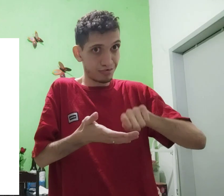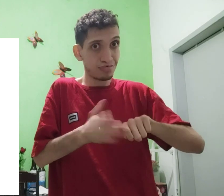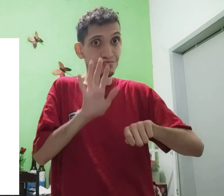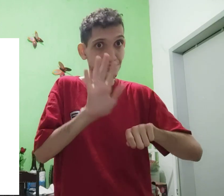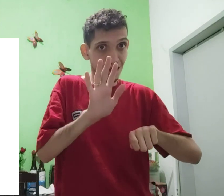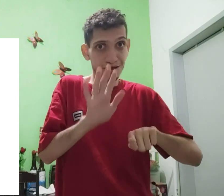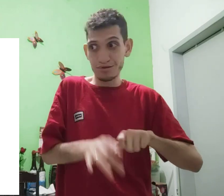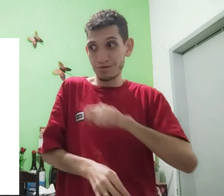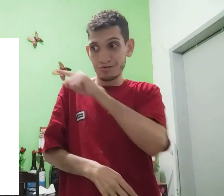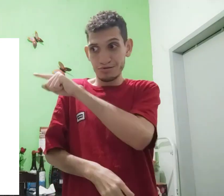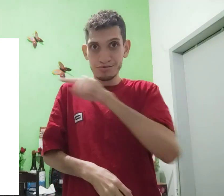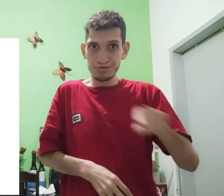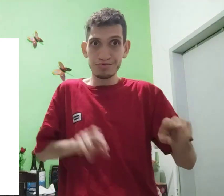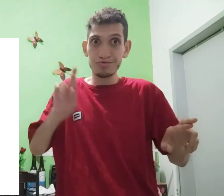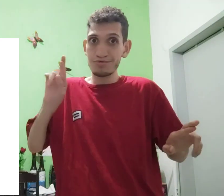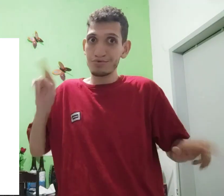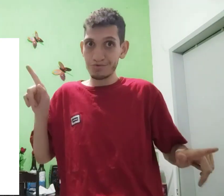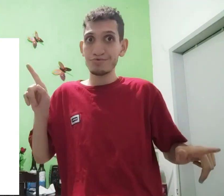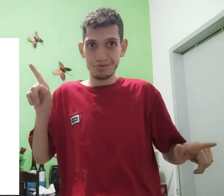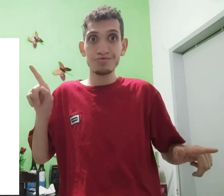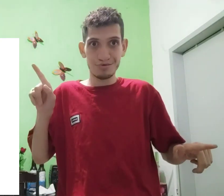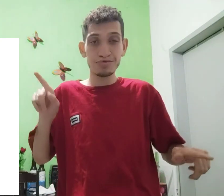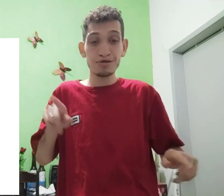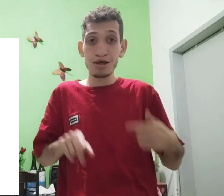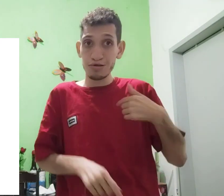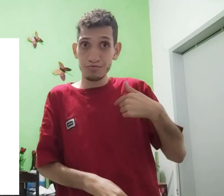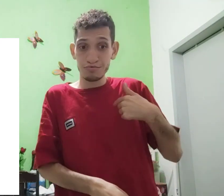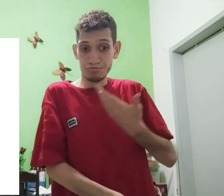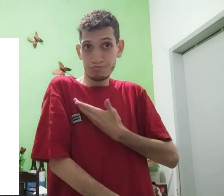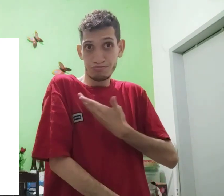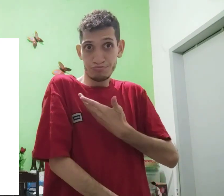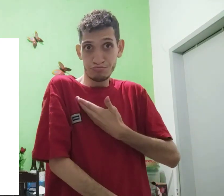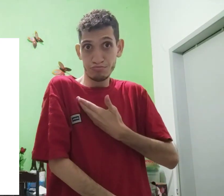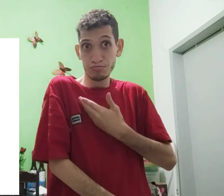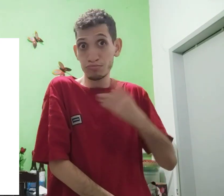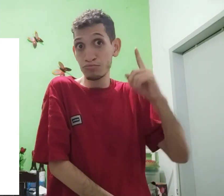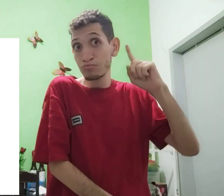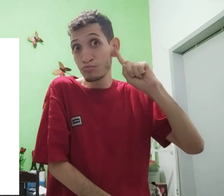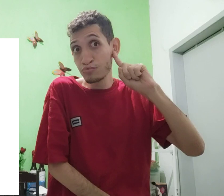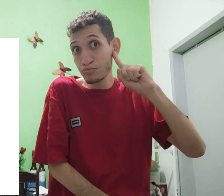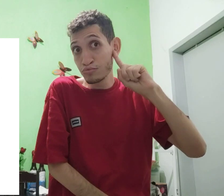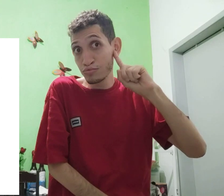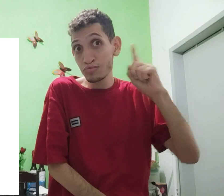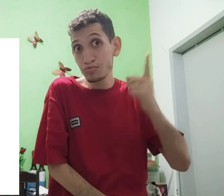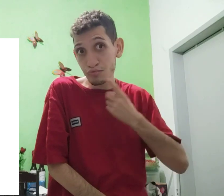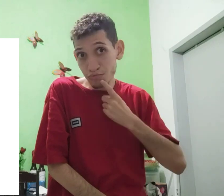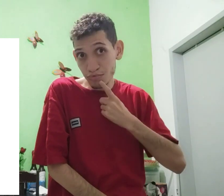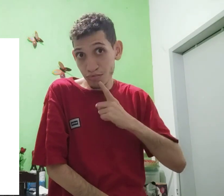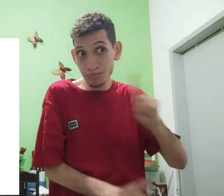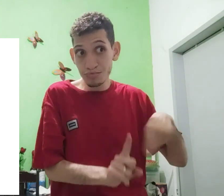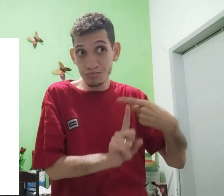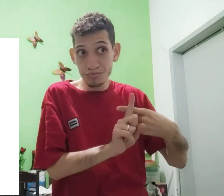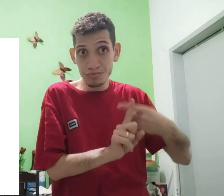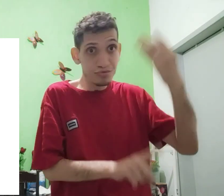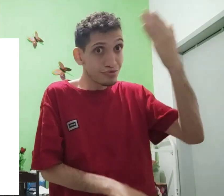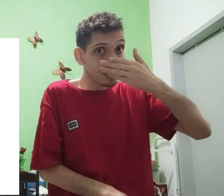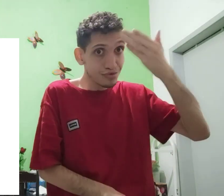iguais, embora os dois são sistemas de escrita. Carlos diz que tem um